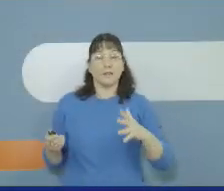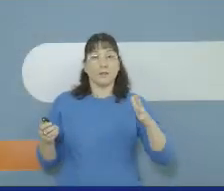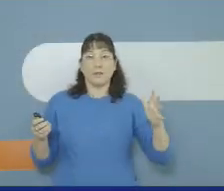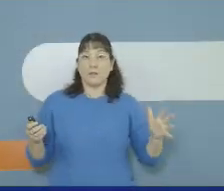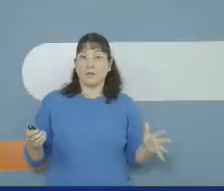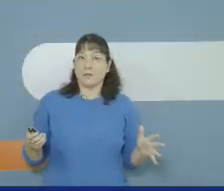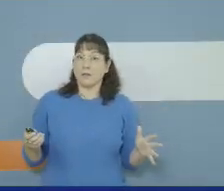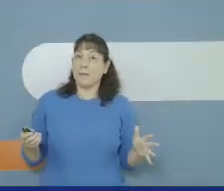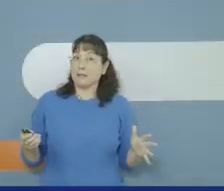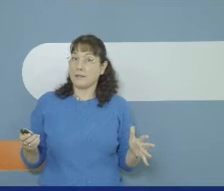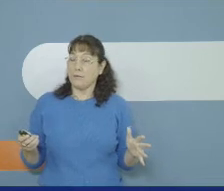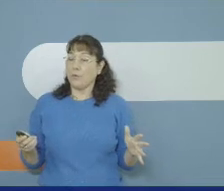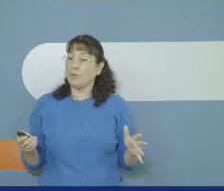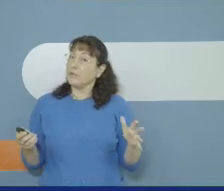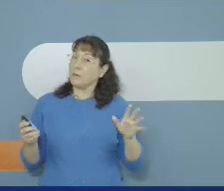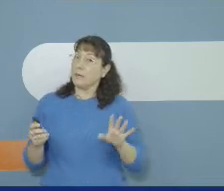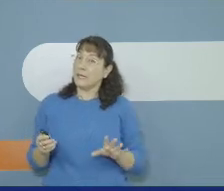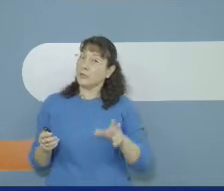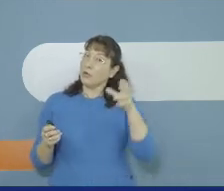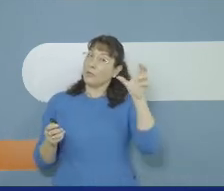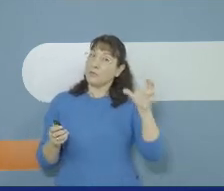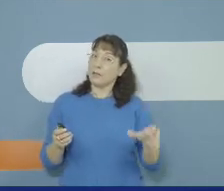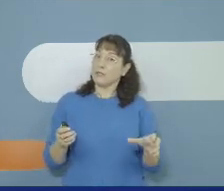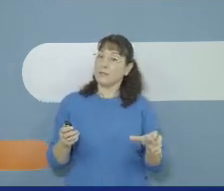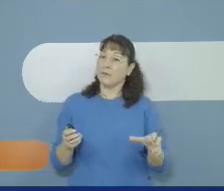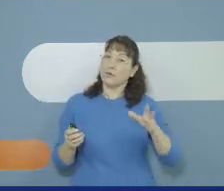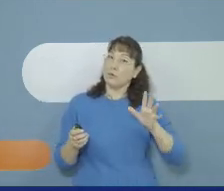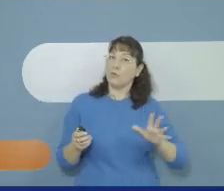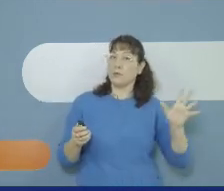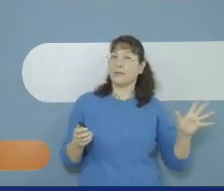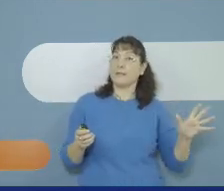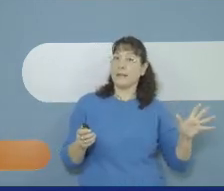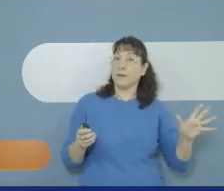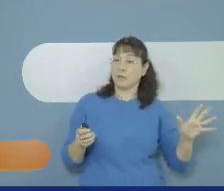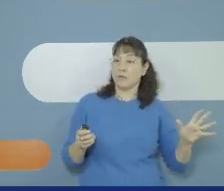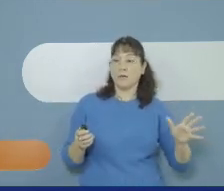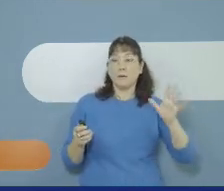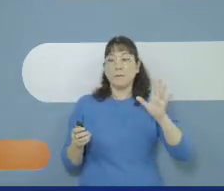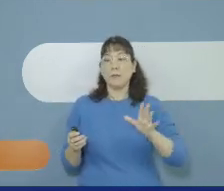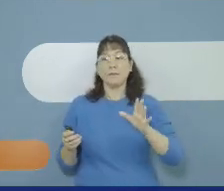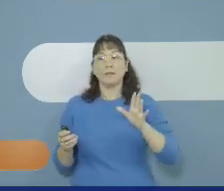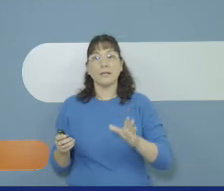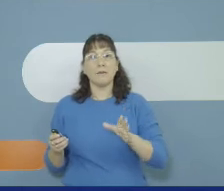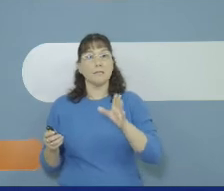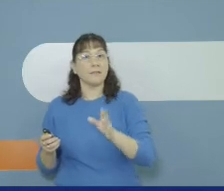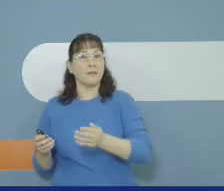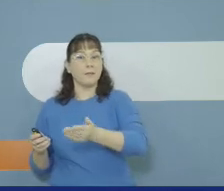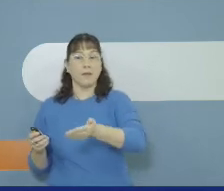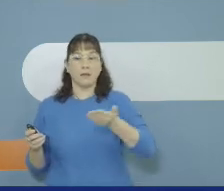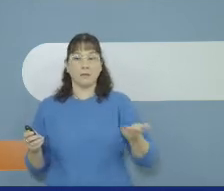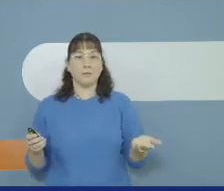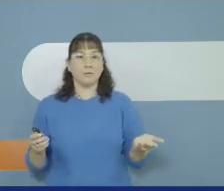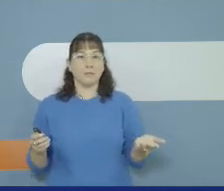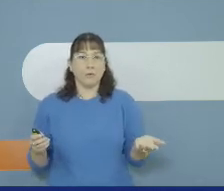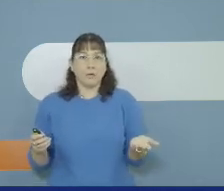שמע את הסיפור והחלטנו כל משפט של הסיפור שהוא יצייר משהו מי מטייל בשדה